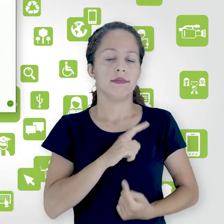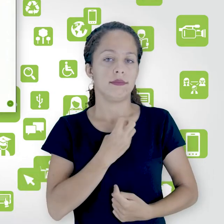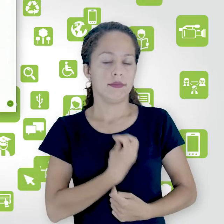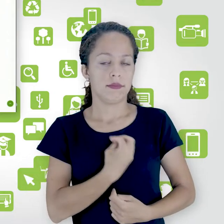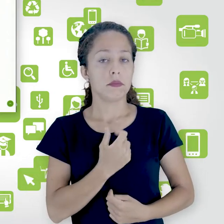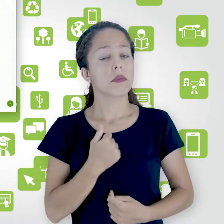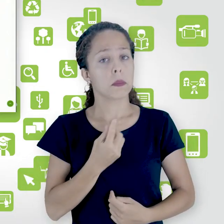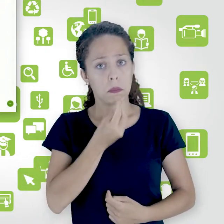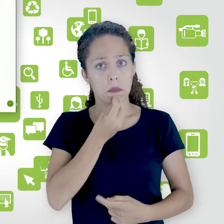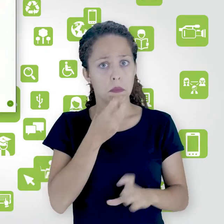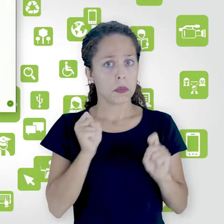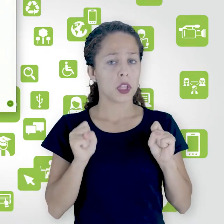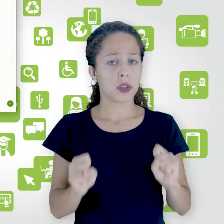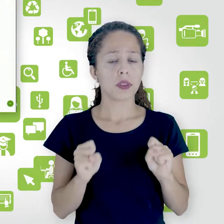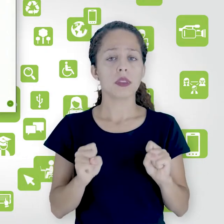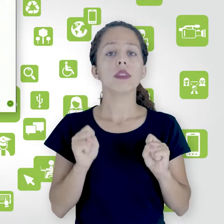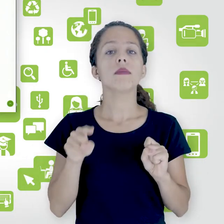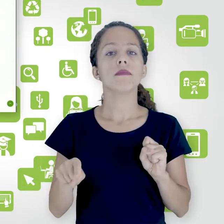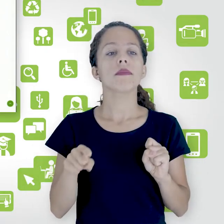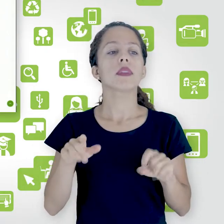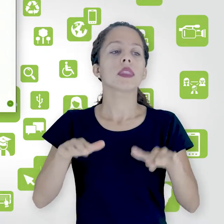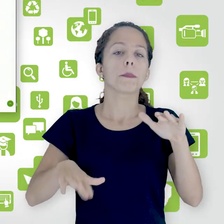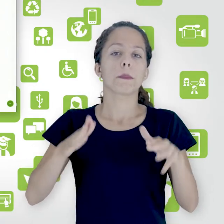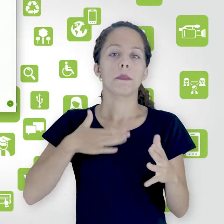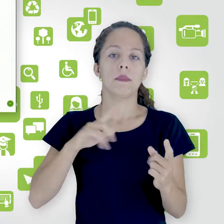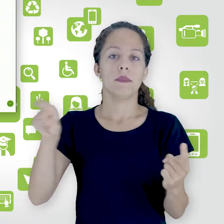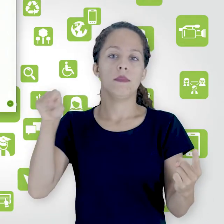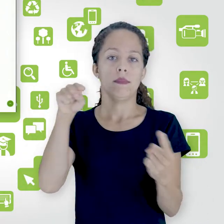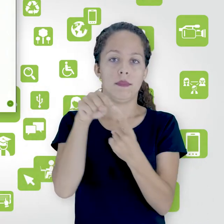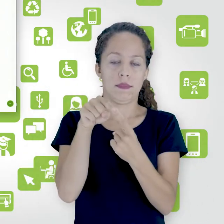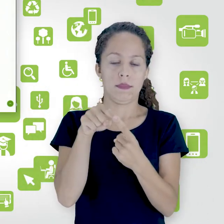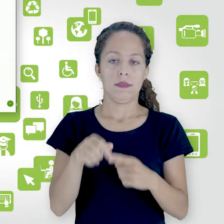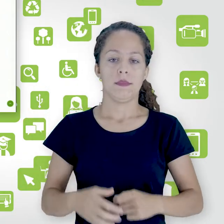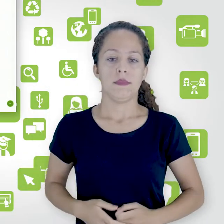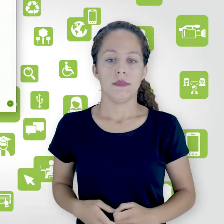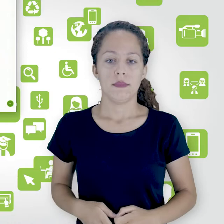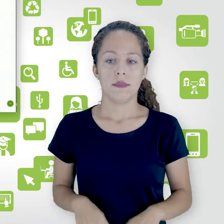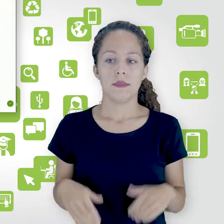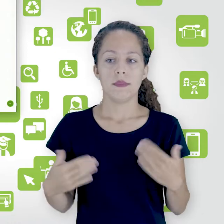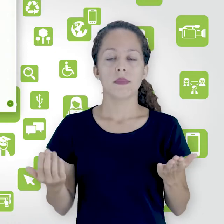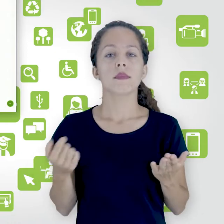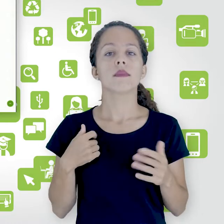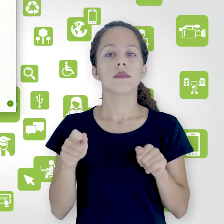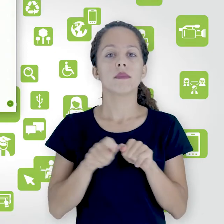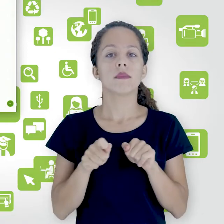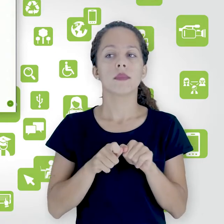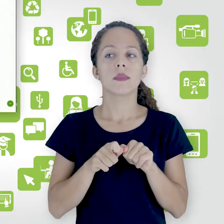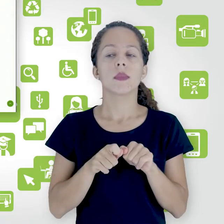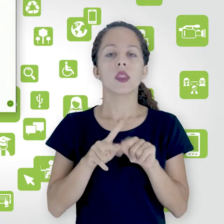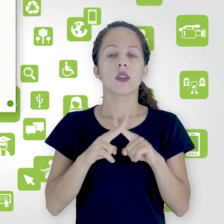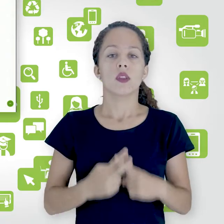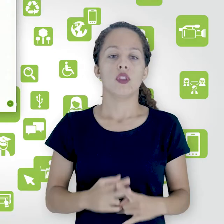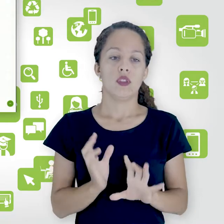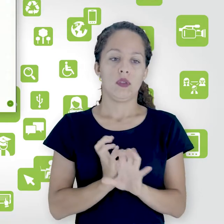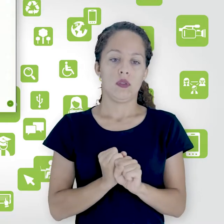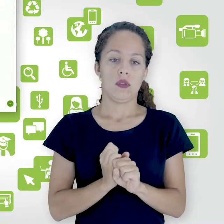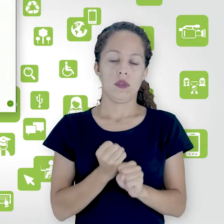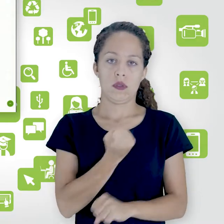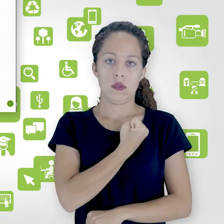eu posso fazer de acordo com o meu objetivo. E aí, eu venho para a configuração de nota.